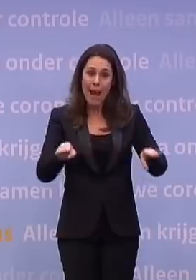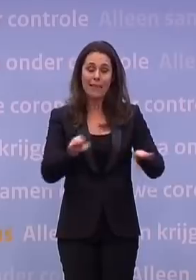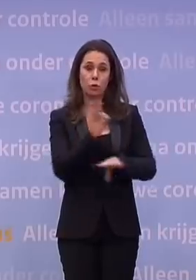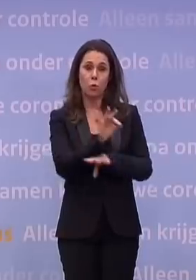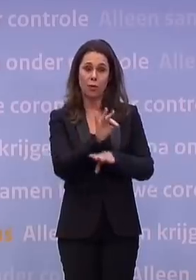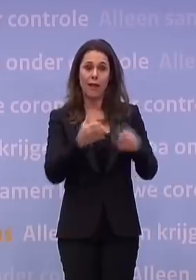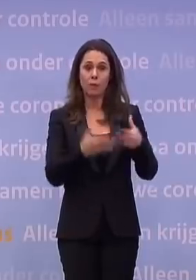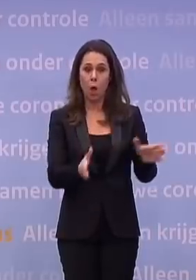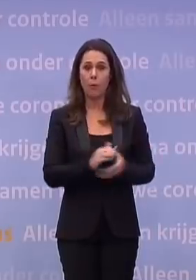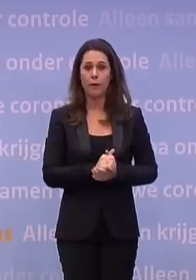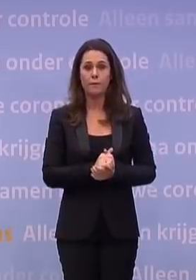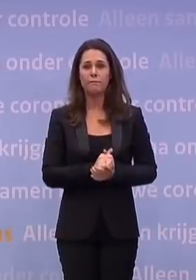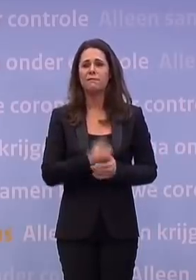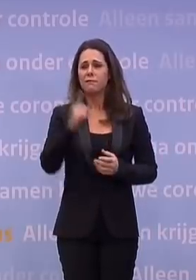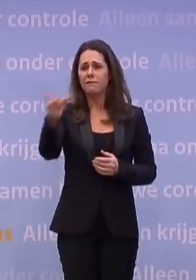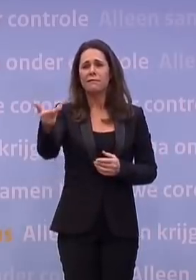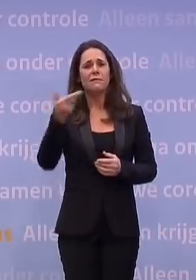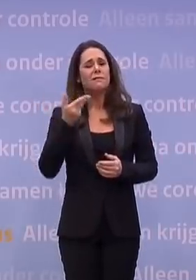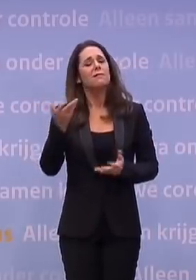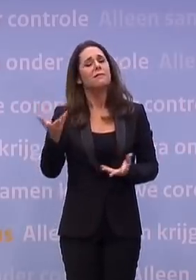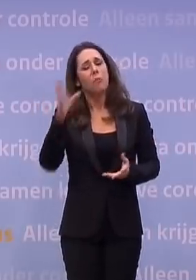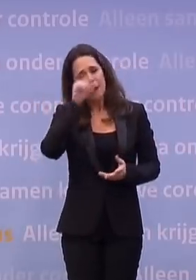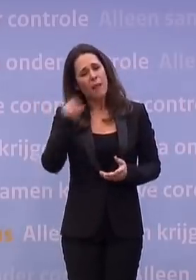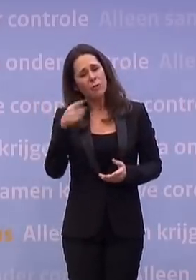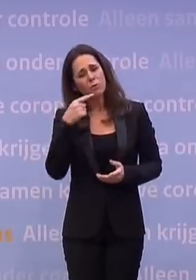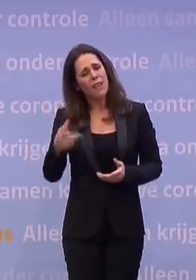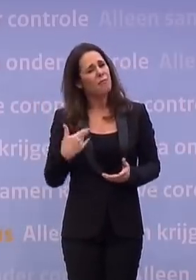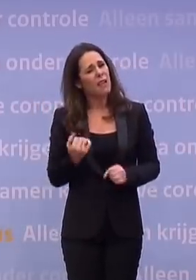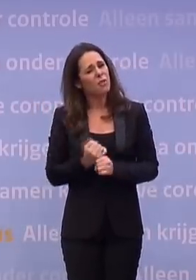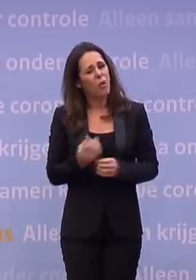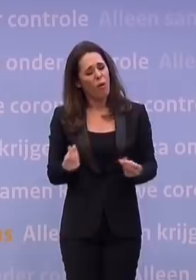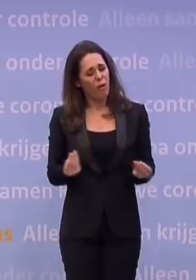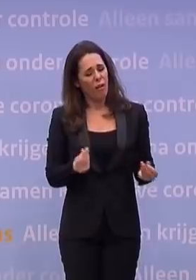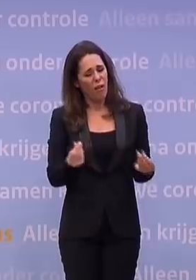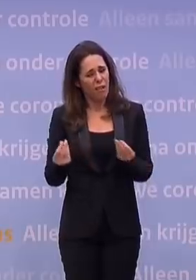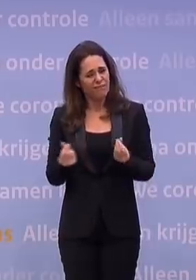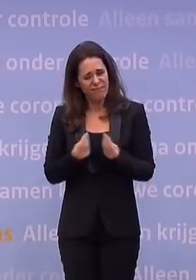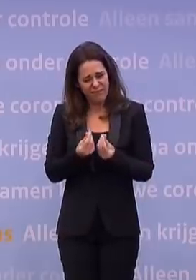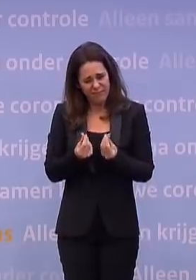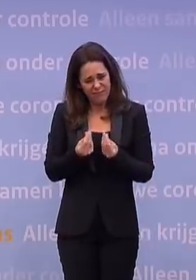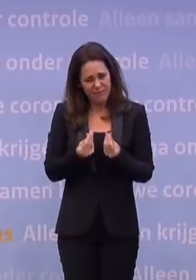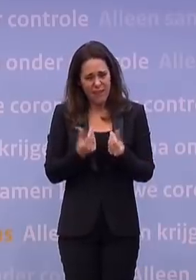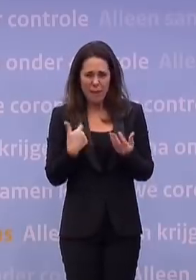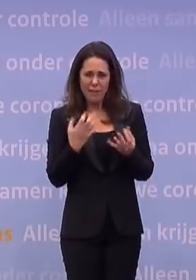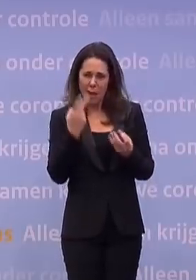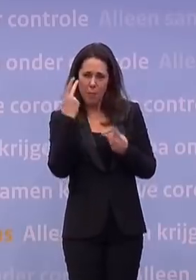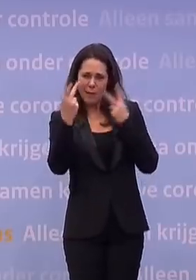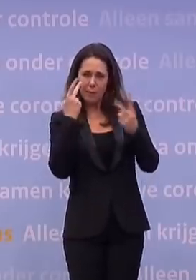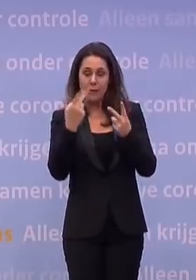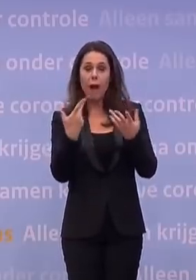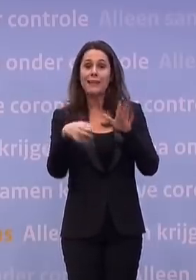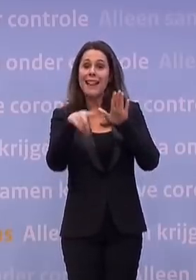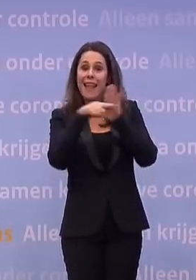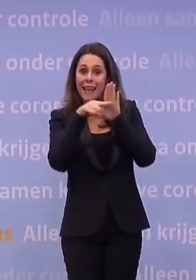Ja, ik begrijp wat u zegt, maar toch, ik weet niet hoe het u vergaat, om mij heen merk ik dat mensen ook wel juist perspectief willen, ook al is dat een negatief